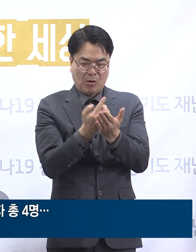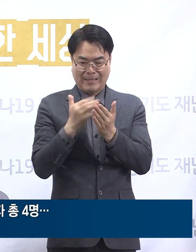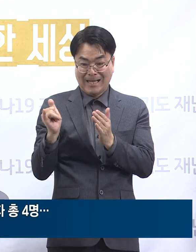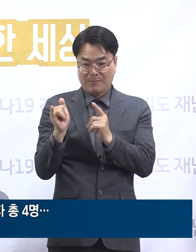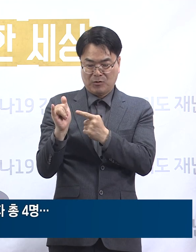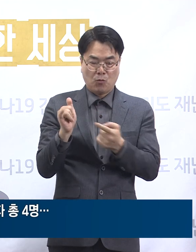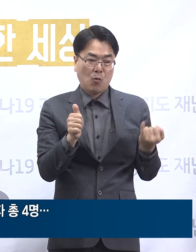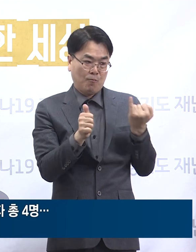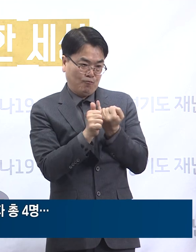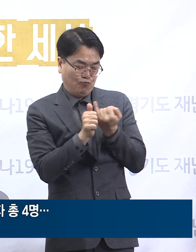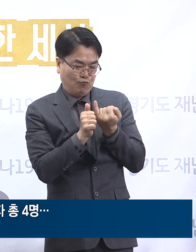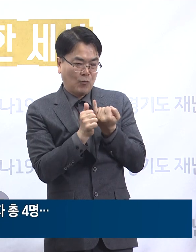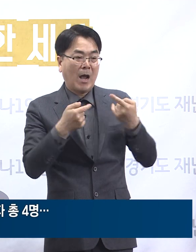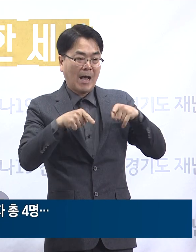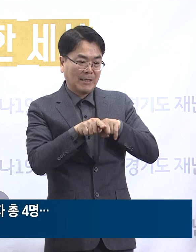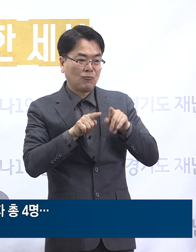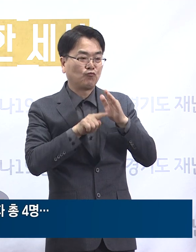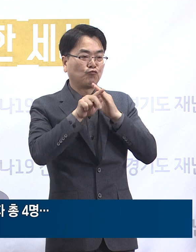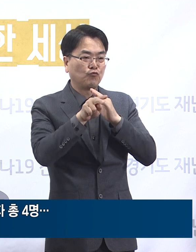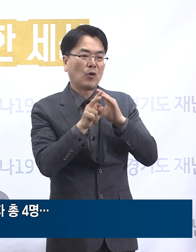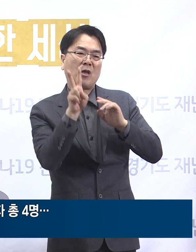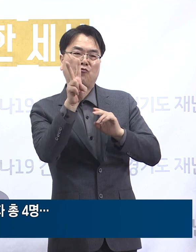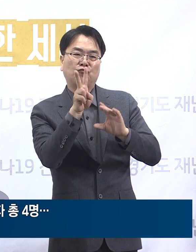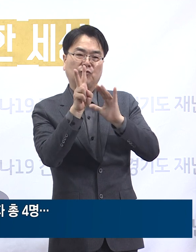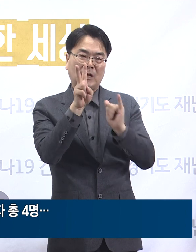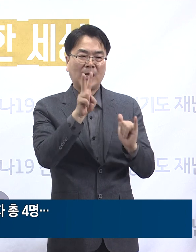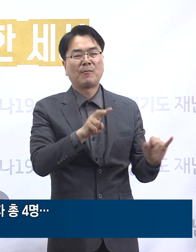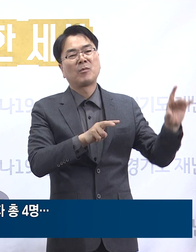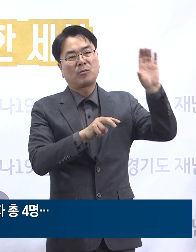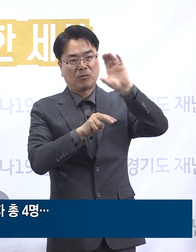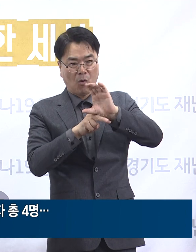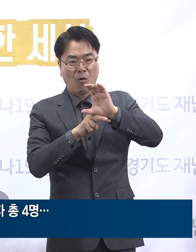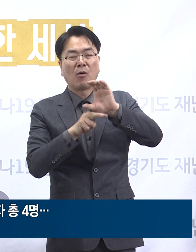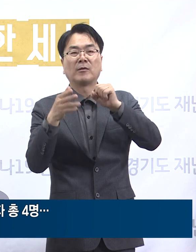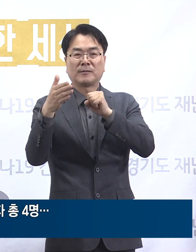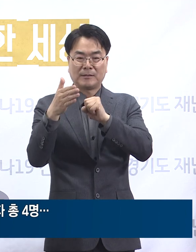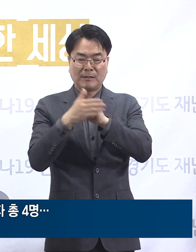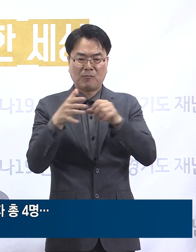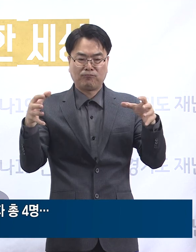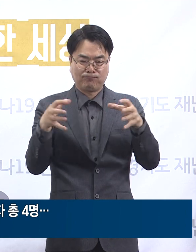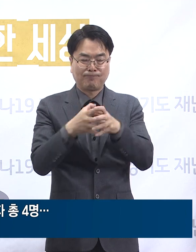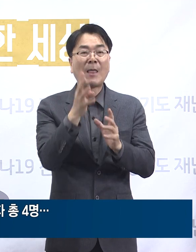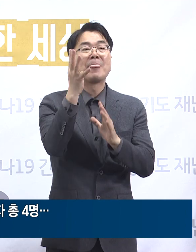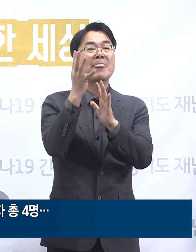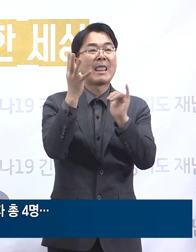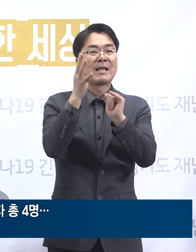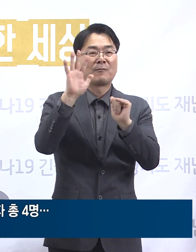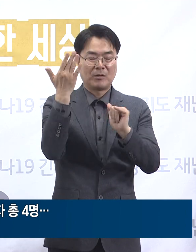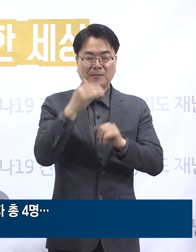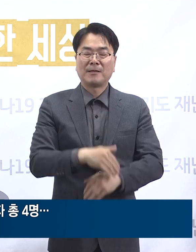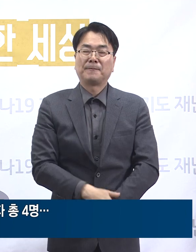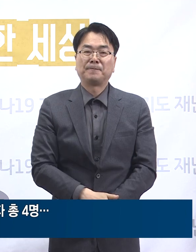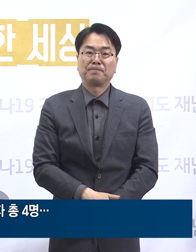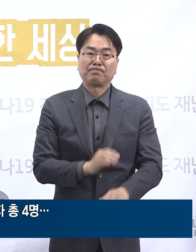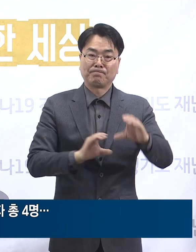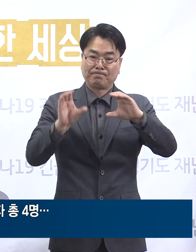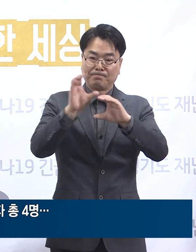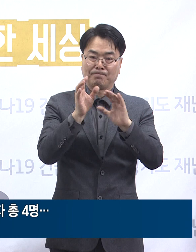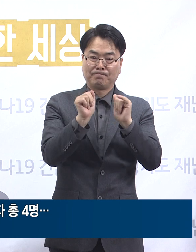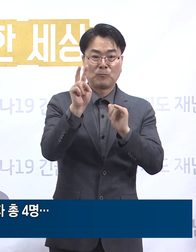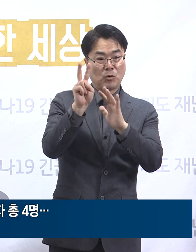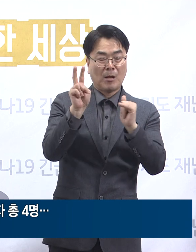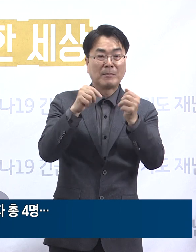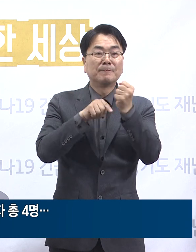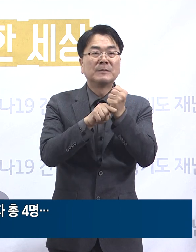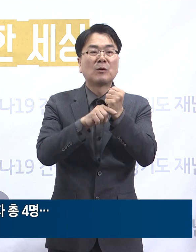두 번째 확진에 이어 두 명의 확진자가 추가로 발생하여 관련 확진자는 총 4명입니다. 추가 확진자 두